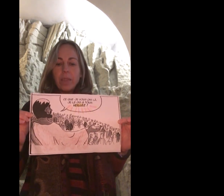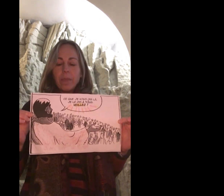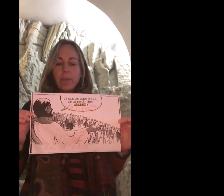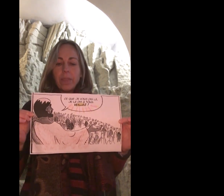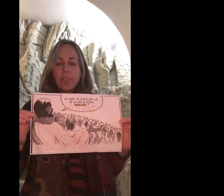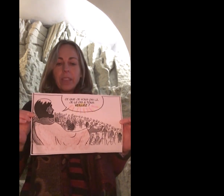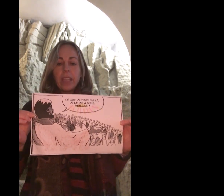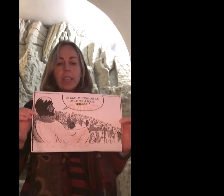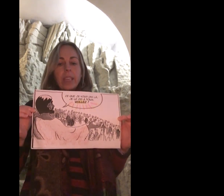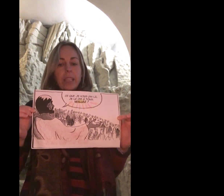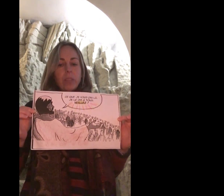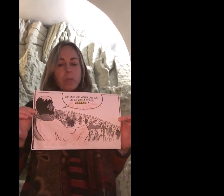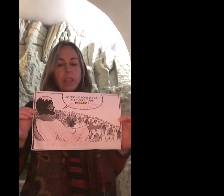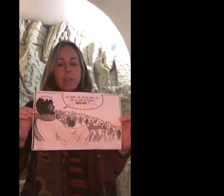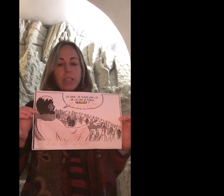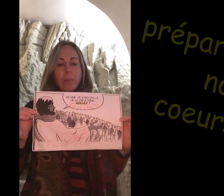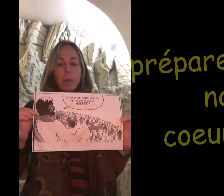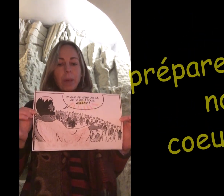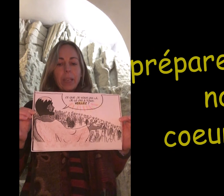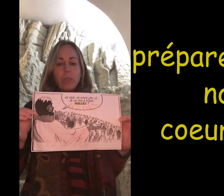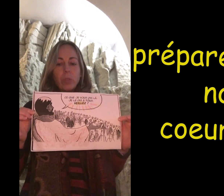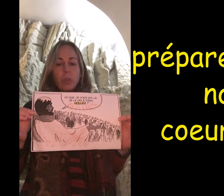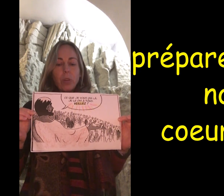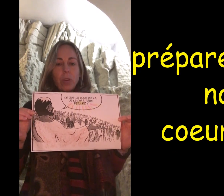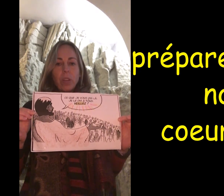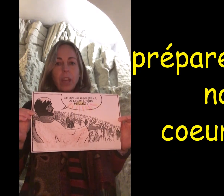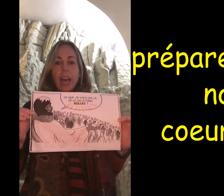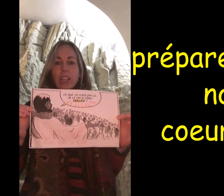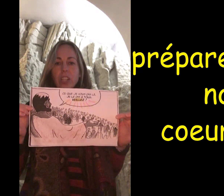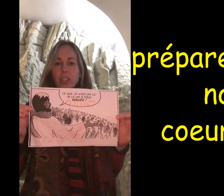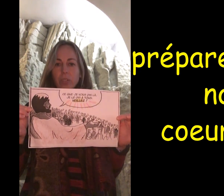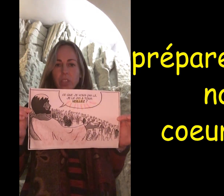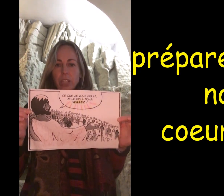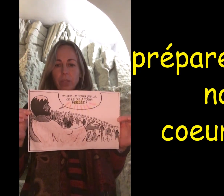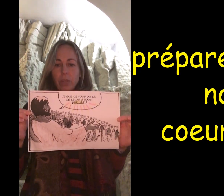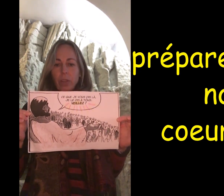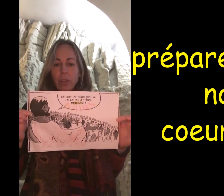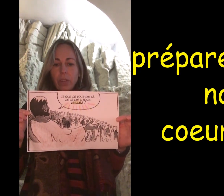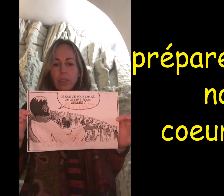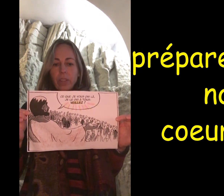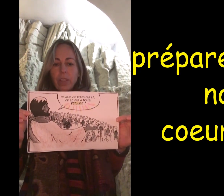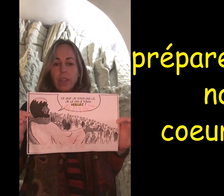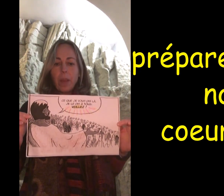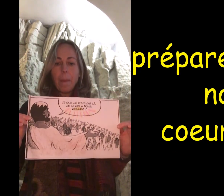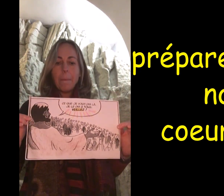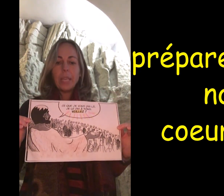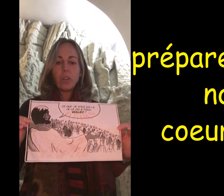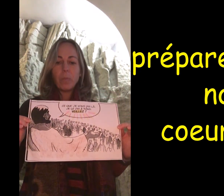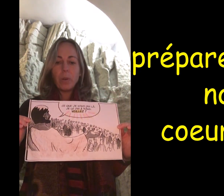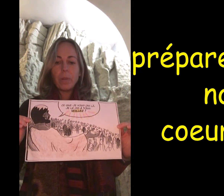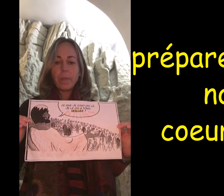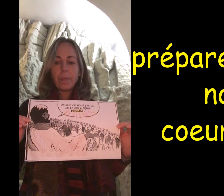Il nous invite à préparer nos cœurs À changer nos cœurs Mais comment ?